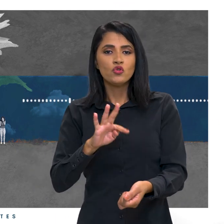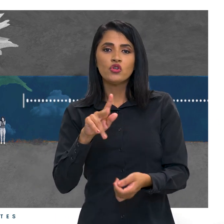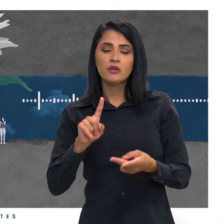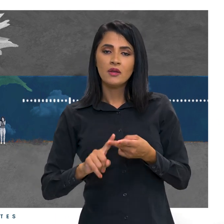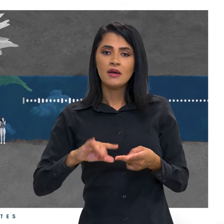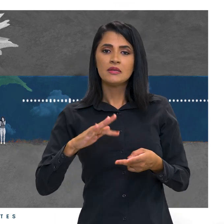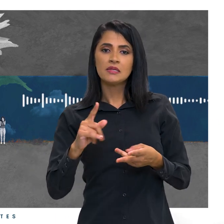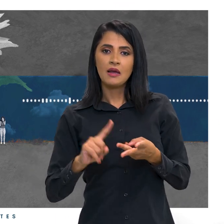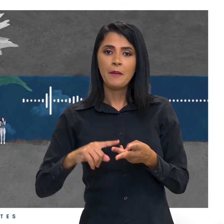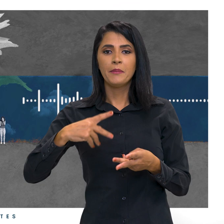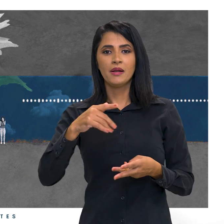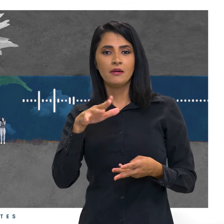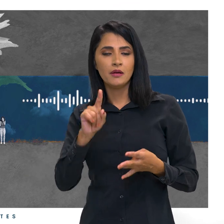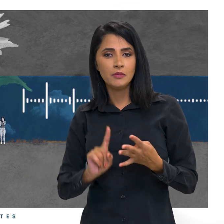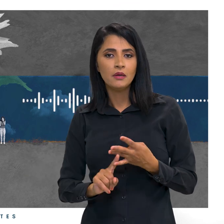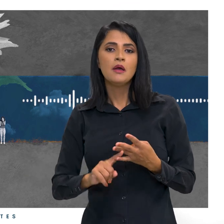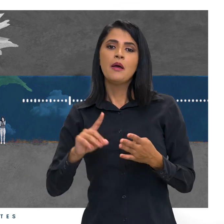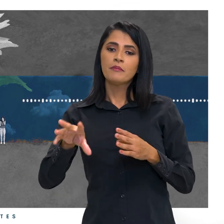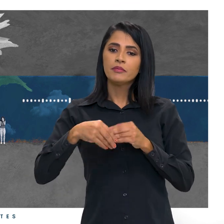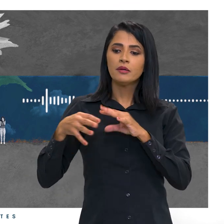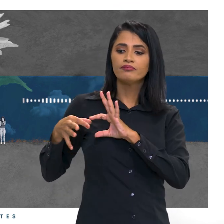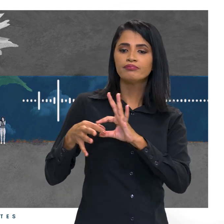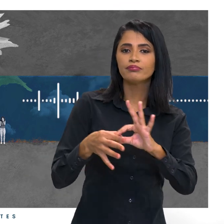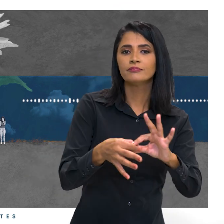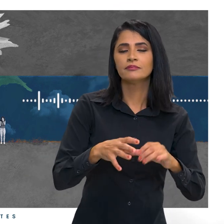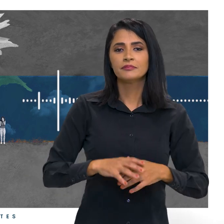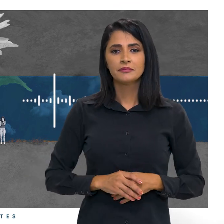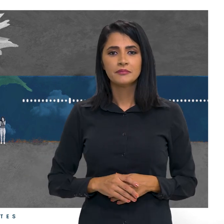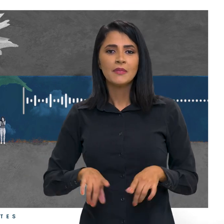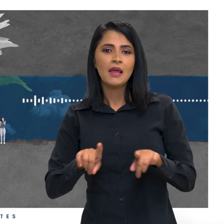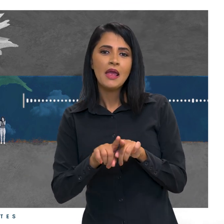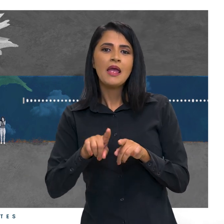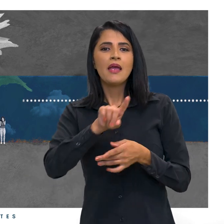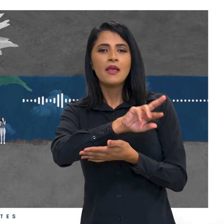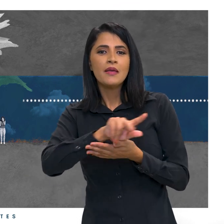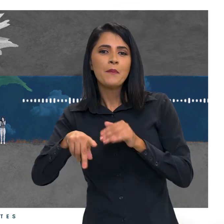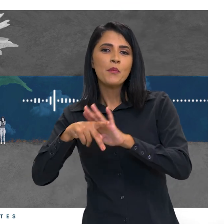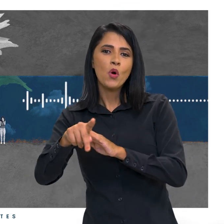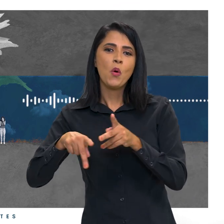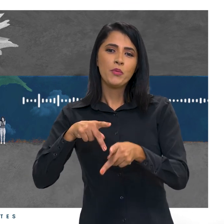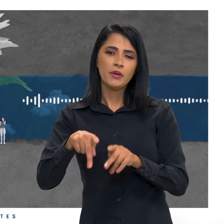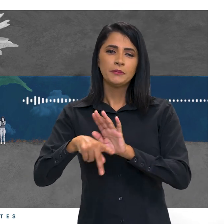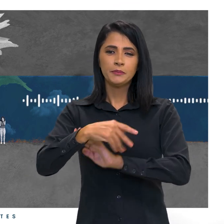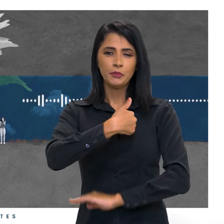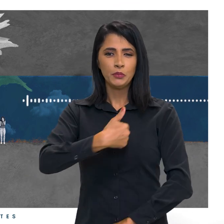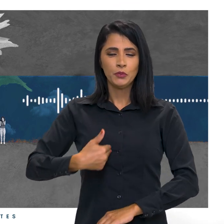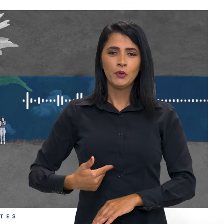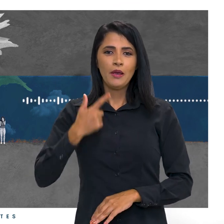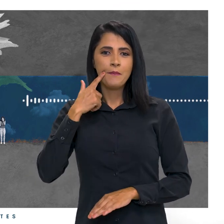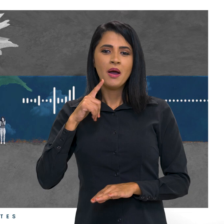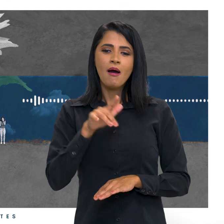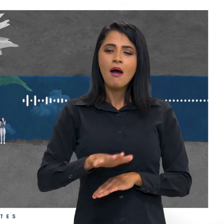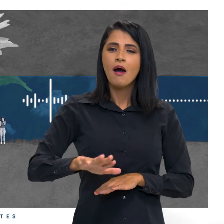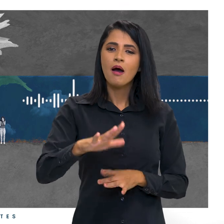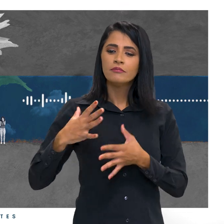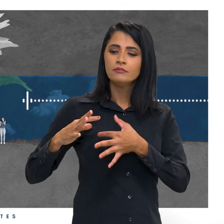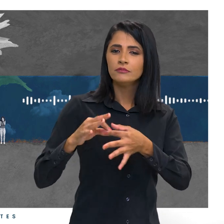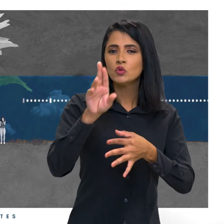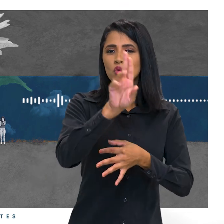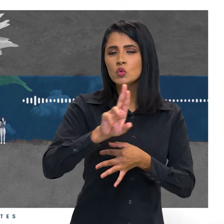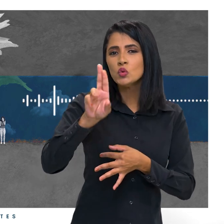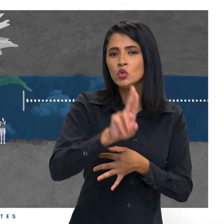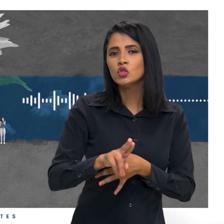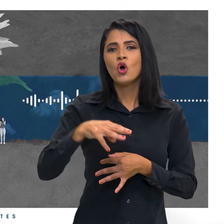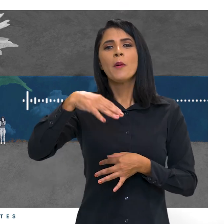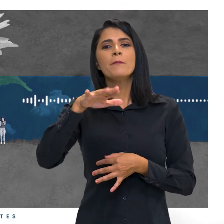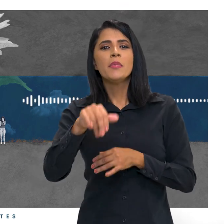do Paralamas do Sucesso, para contexto dos episódios e trilhas de domínio público. E para ambientar, a gente também usou trechos de memes